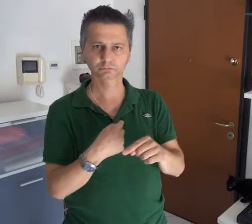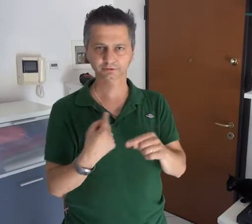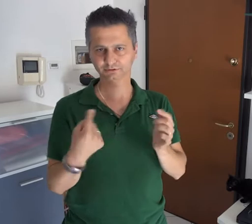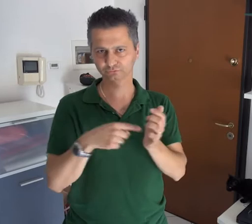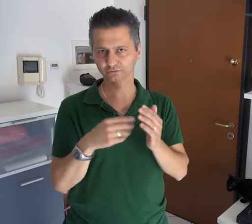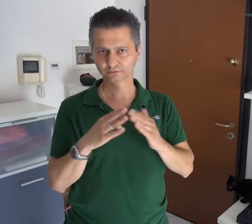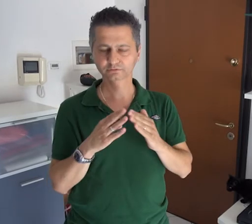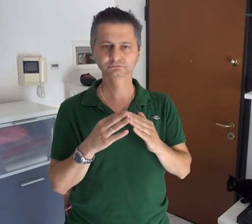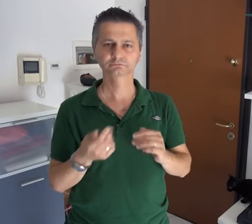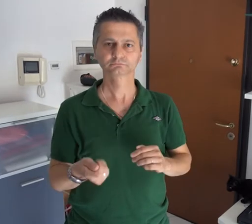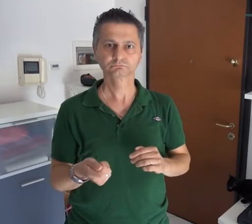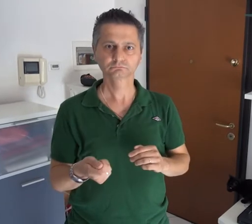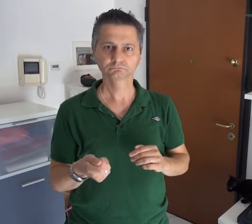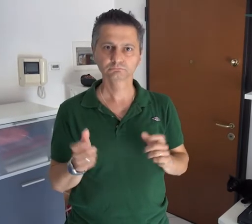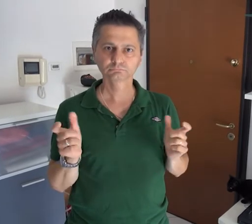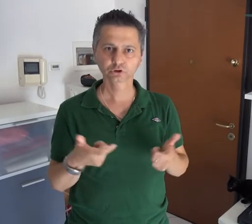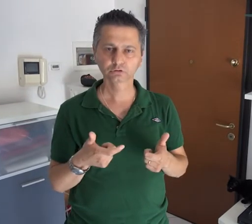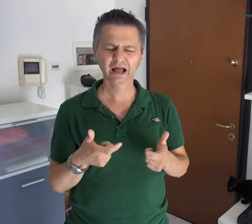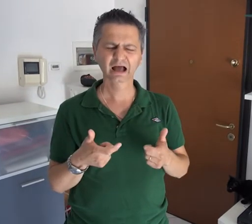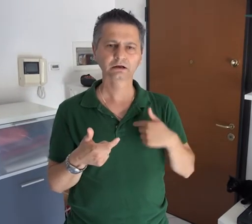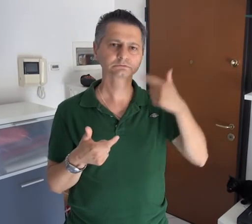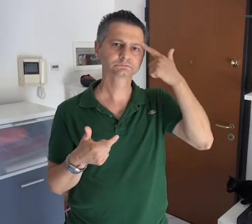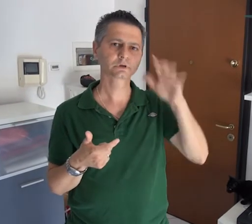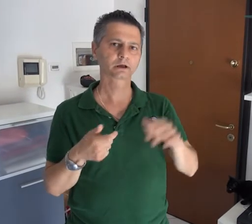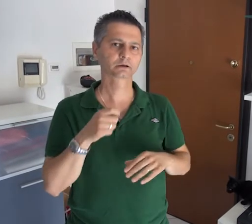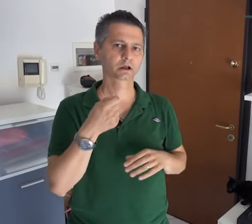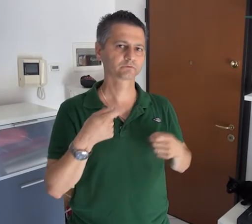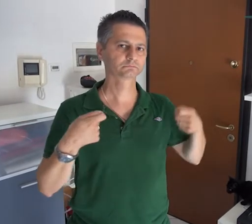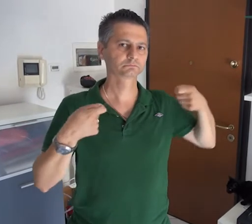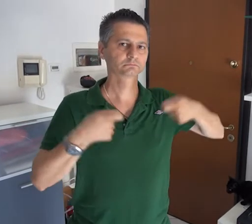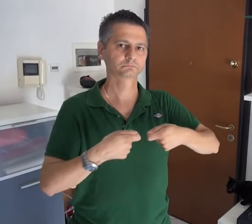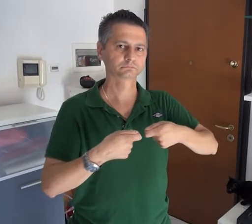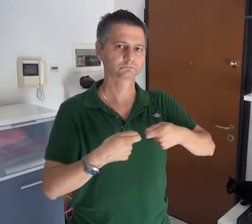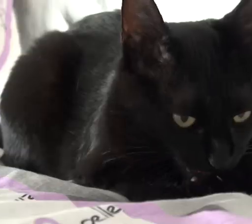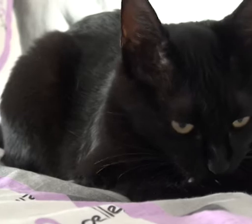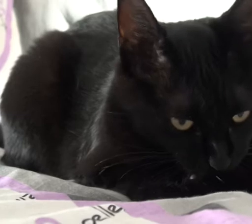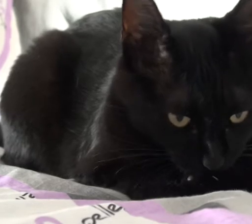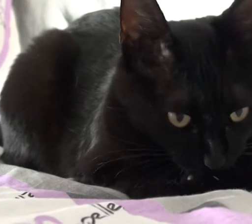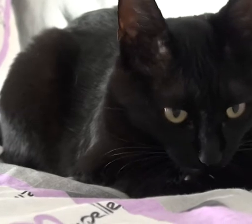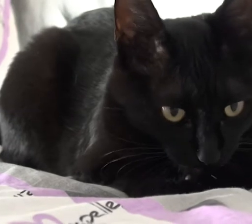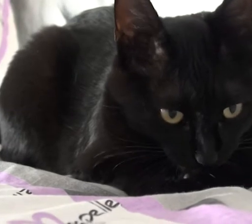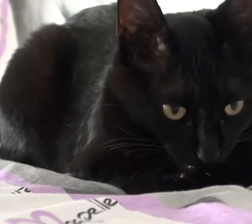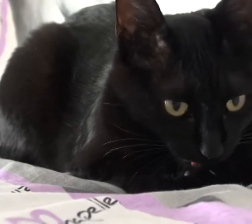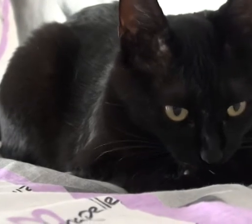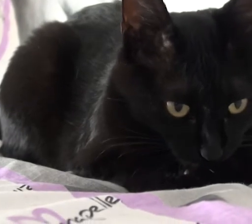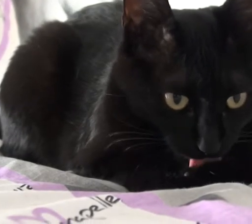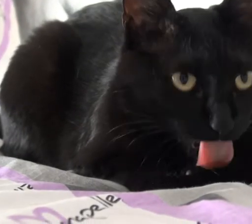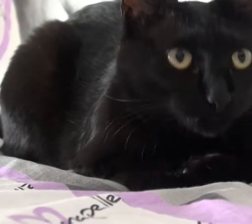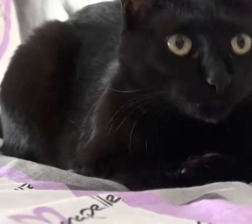Quando sono tornato a casa mi sono accorto che la porta era bloccata. Lei si chiama Briciola ed è